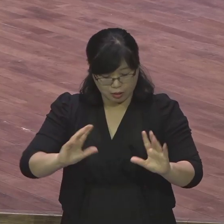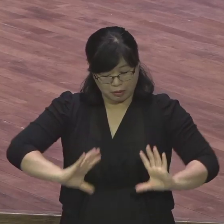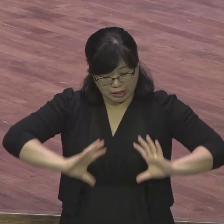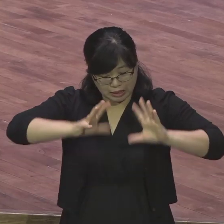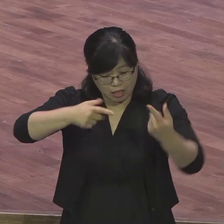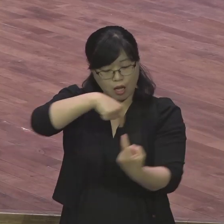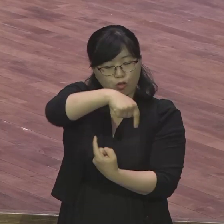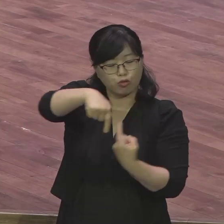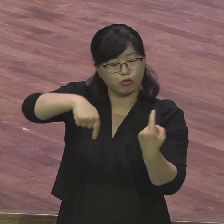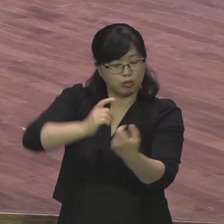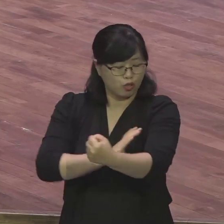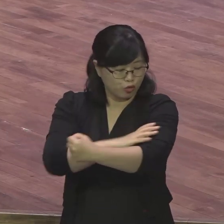그럼 여러분 대단한 분이죠.